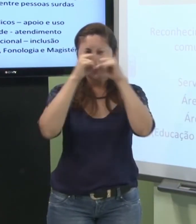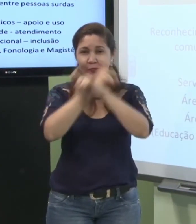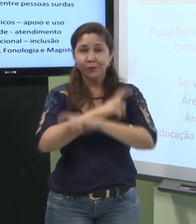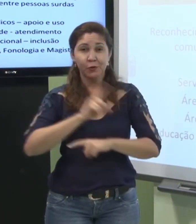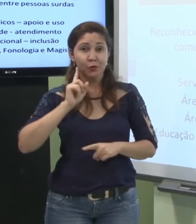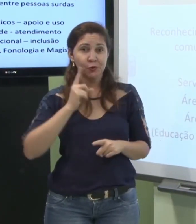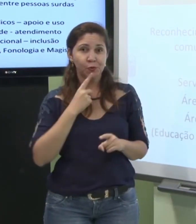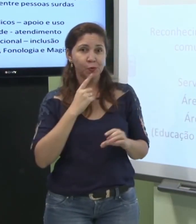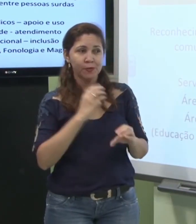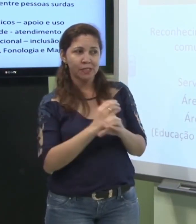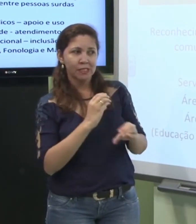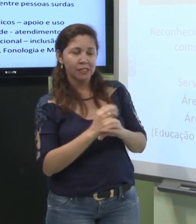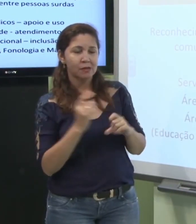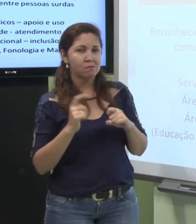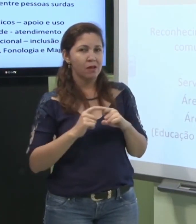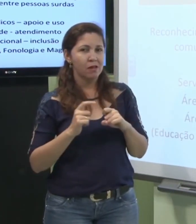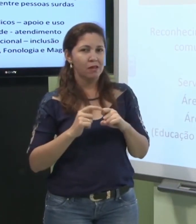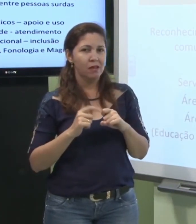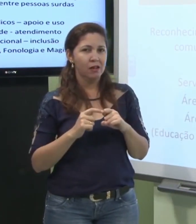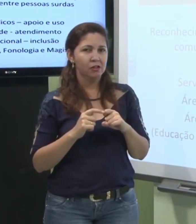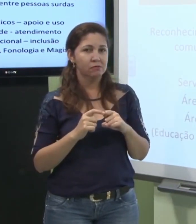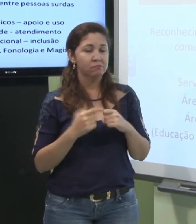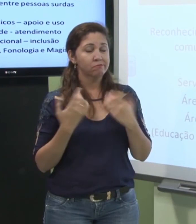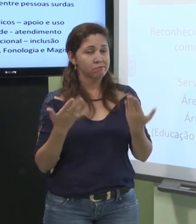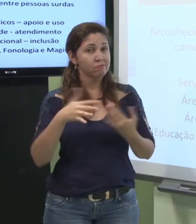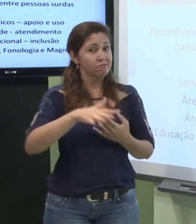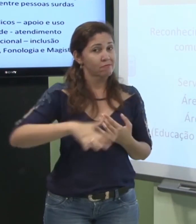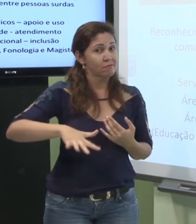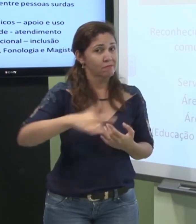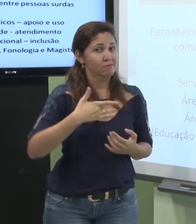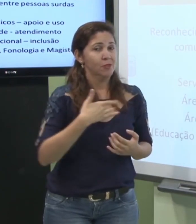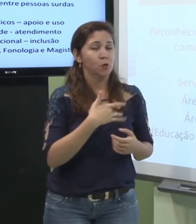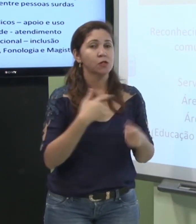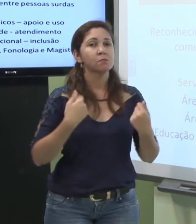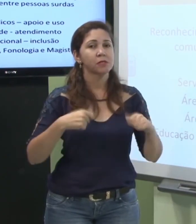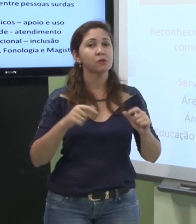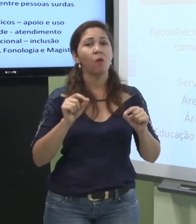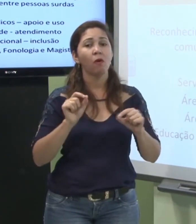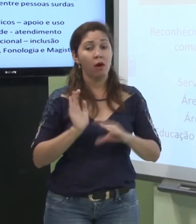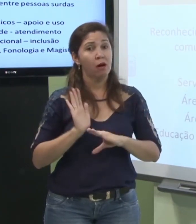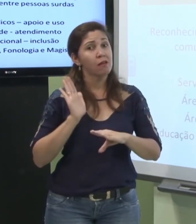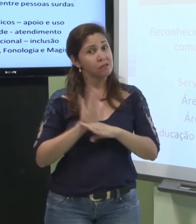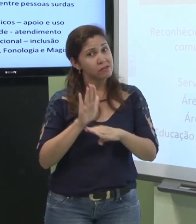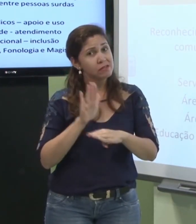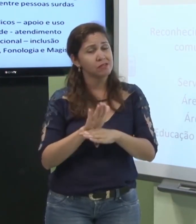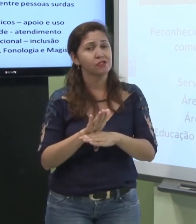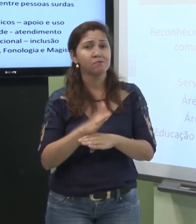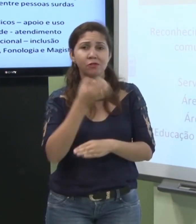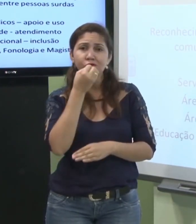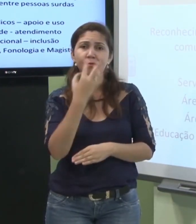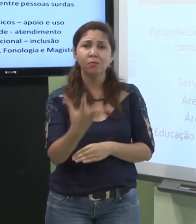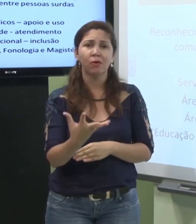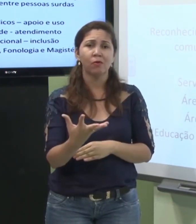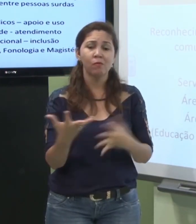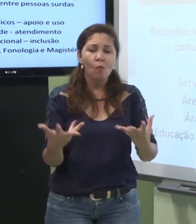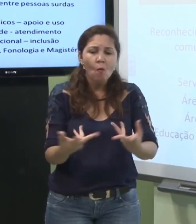eu vou explicar sobre a dificuldade do surdo na área de saúde então o surdo precisa ter um bom atendimento